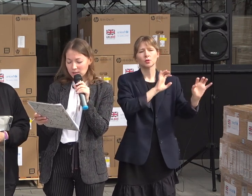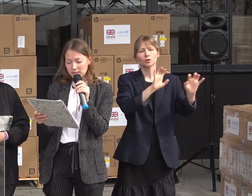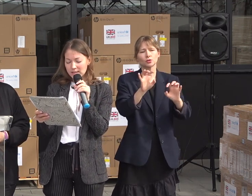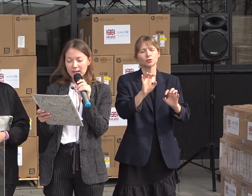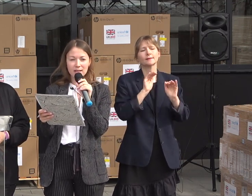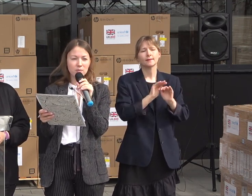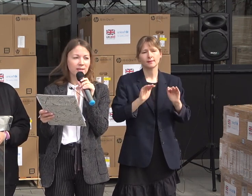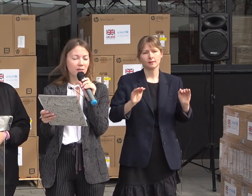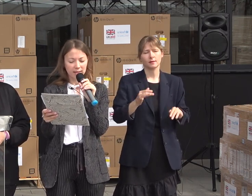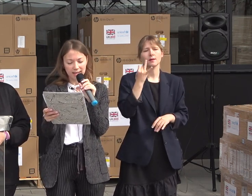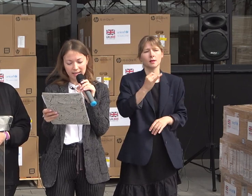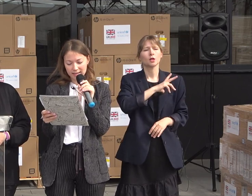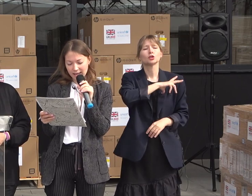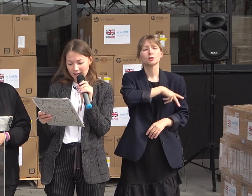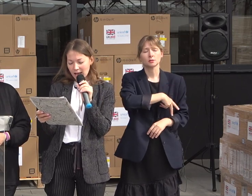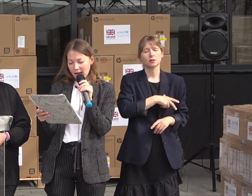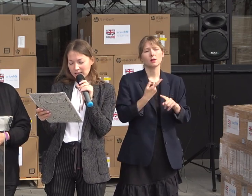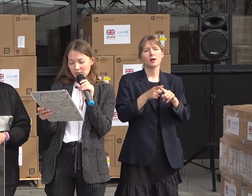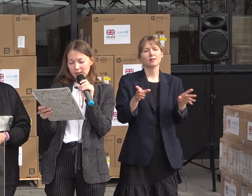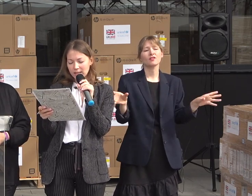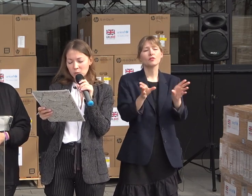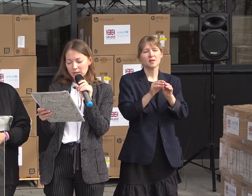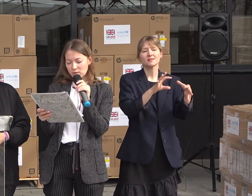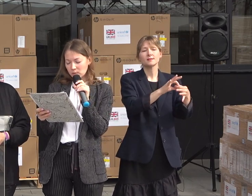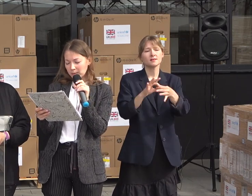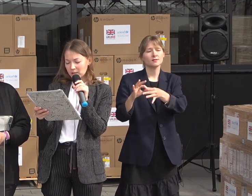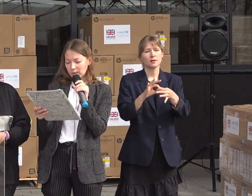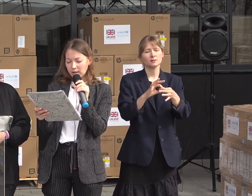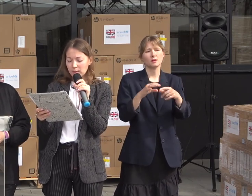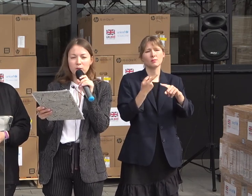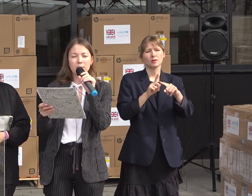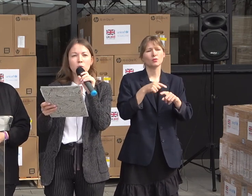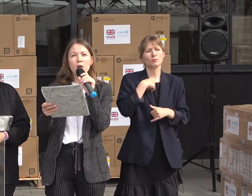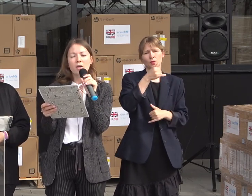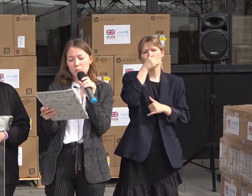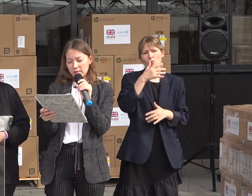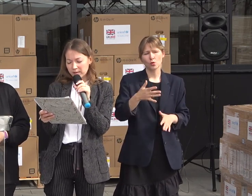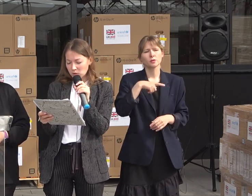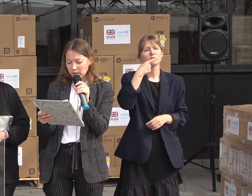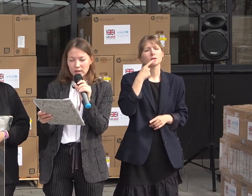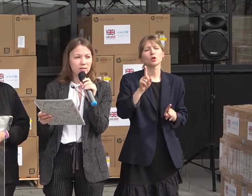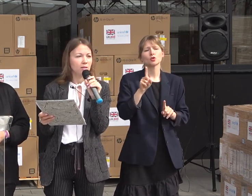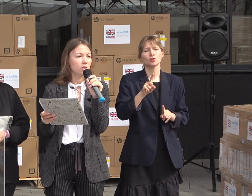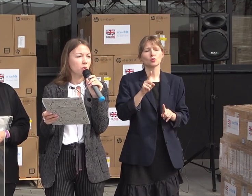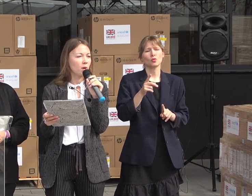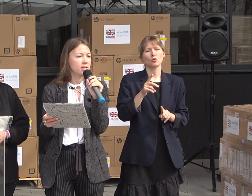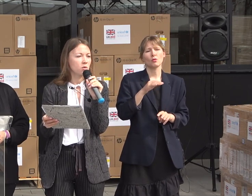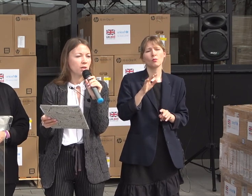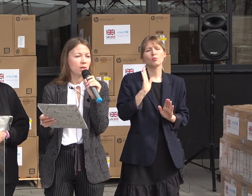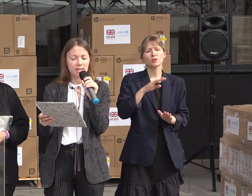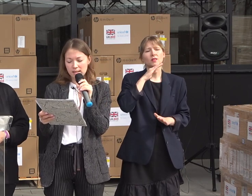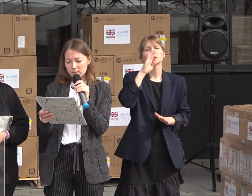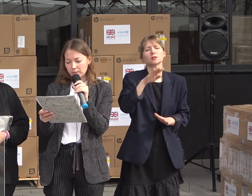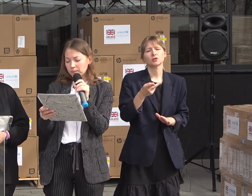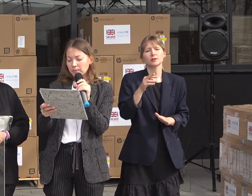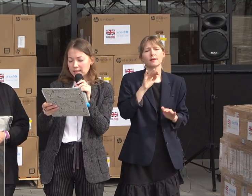socială, acestea sunt sisteme care sunt interconectate între ele. Astfel că nu putem să vorbim despre faptul că pentru copii va fi suficient bunăvoare să ți-o